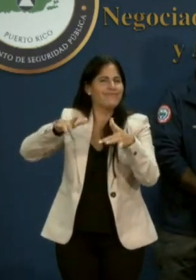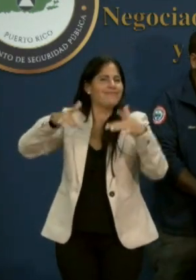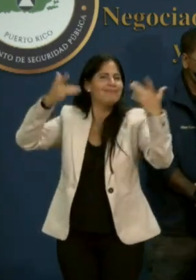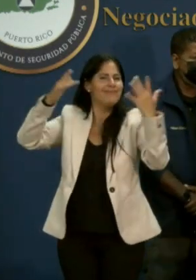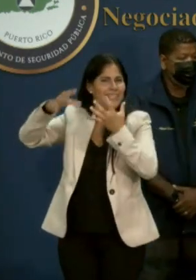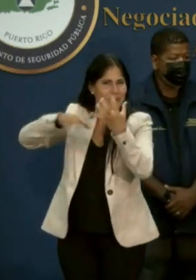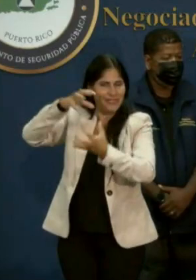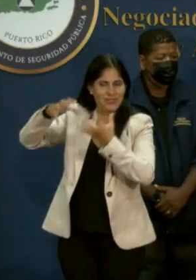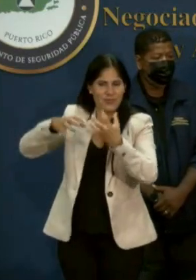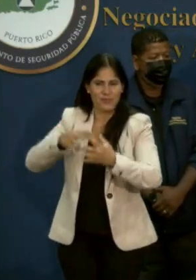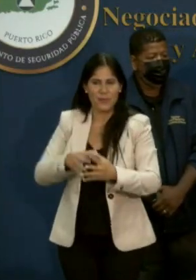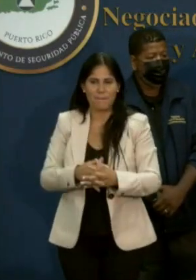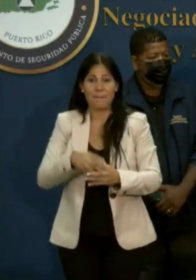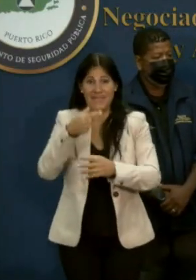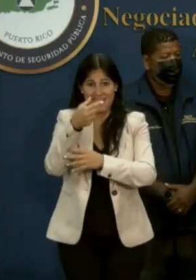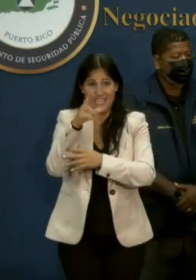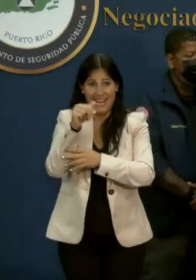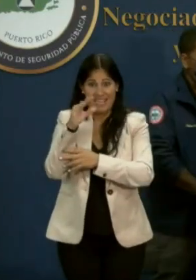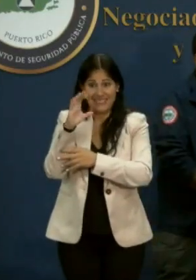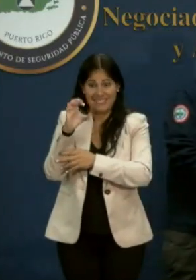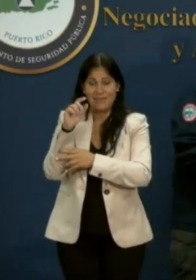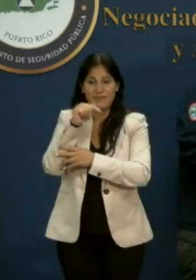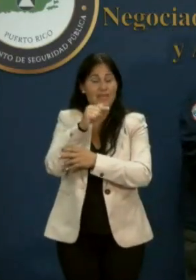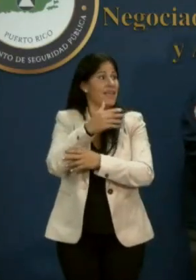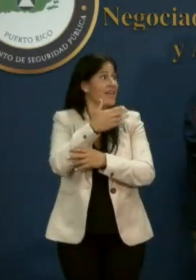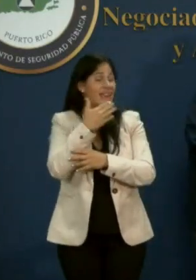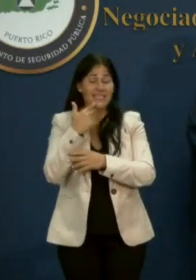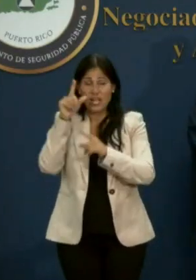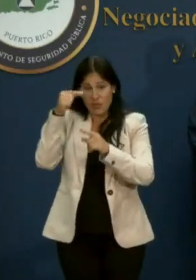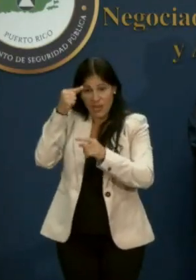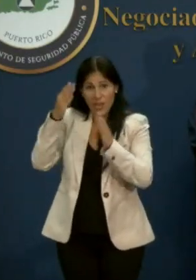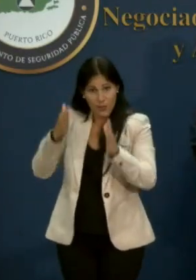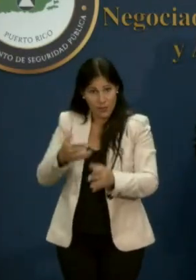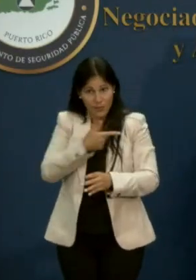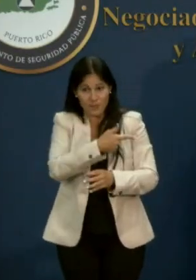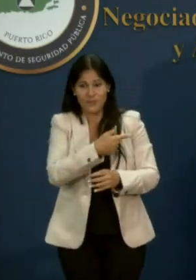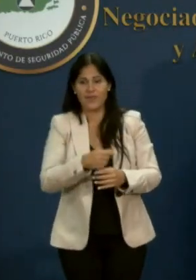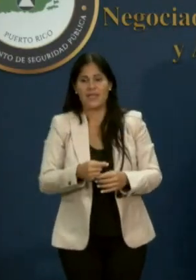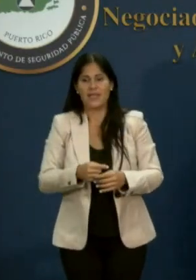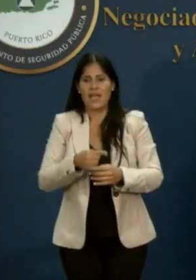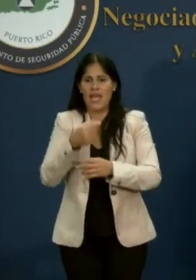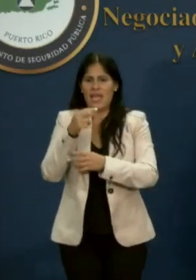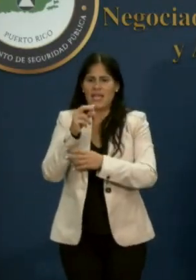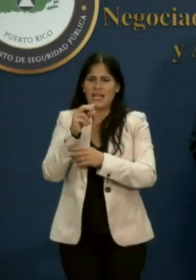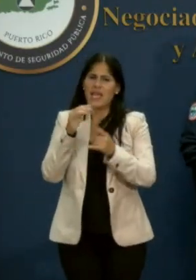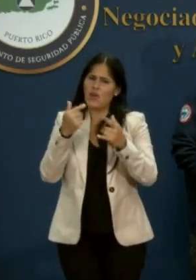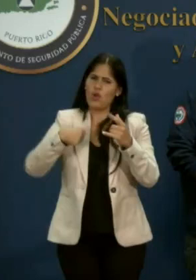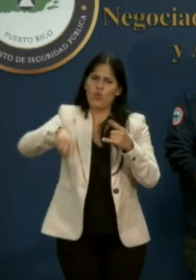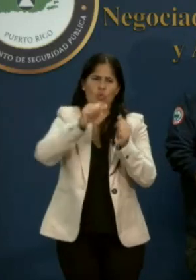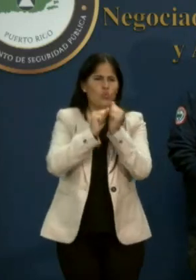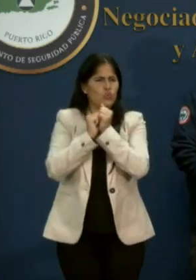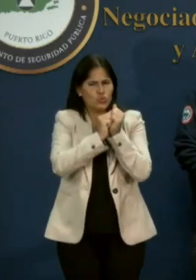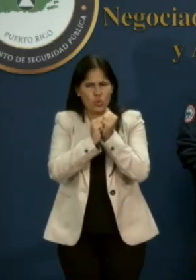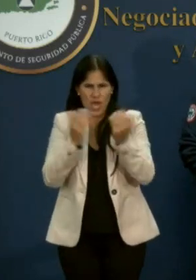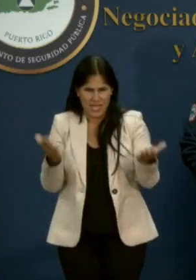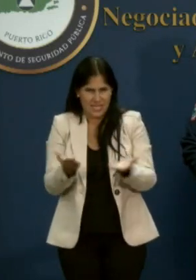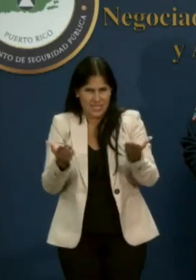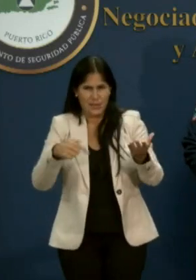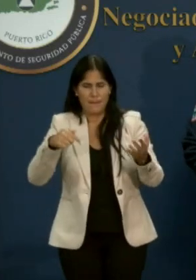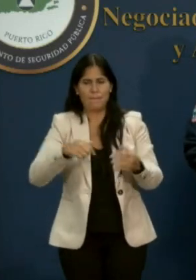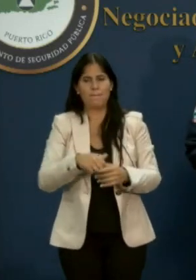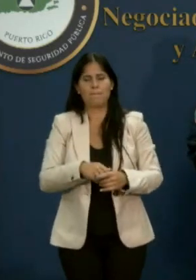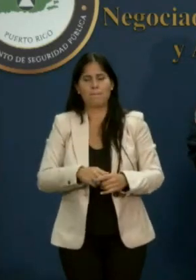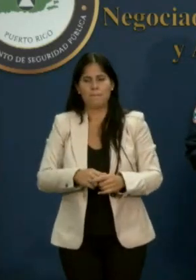Gracias señor gobernador y gracias a Nino también por tenernos aquí en manos de emergencia. Quitar la mascarilla.